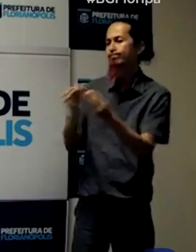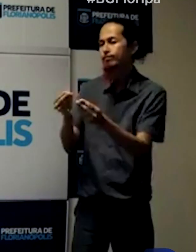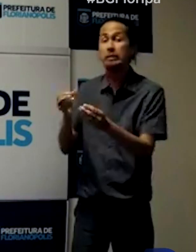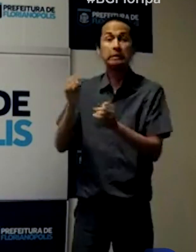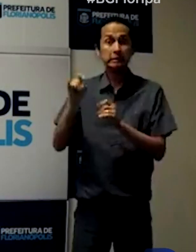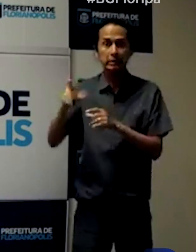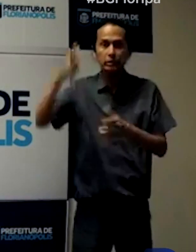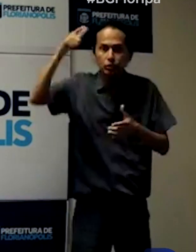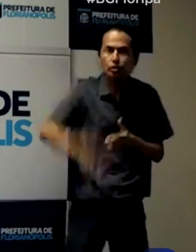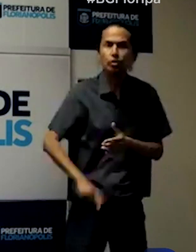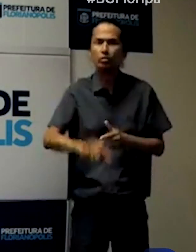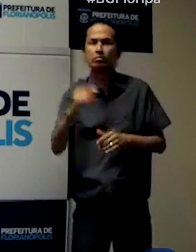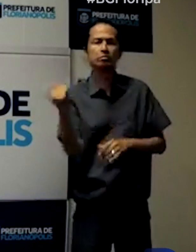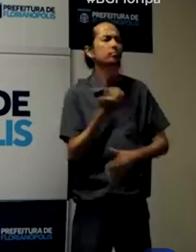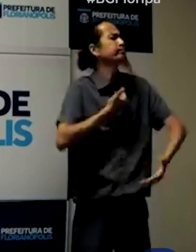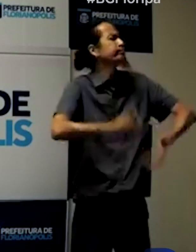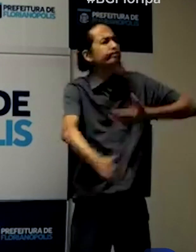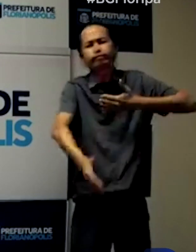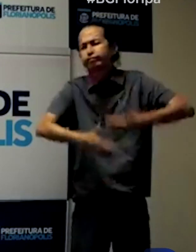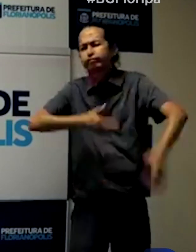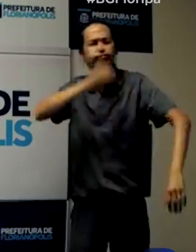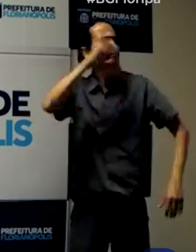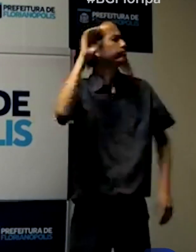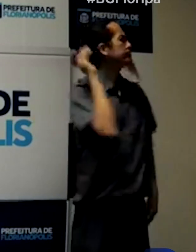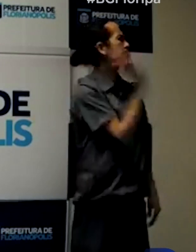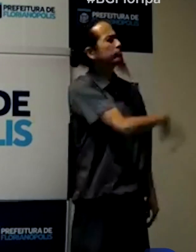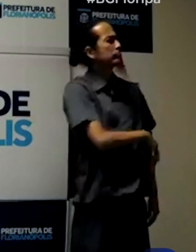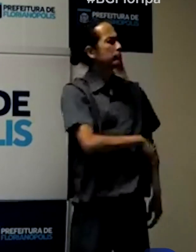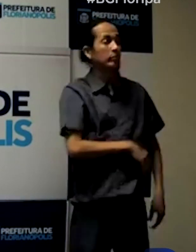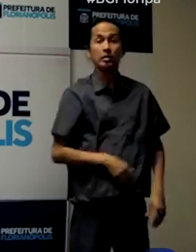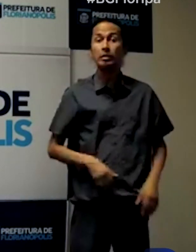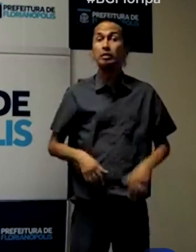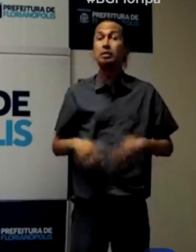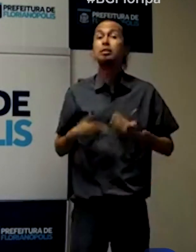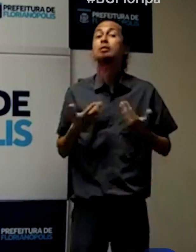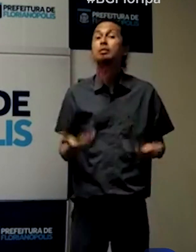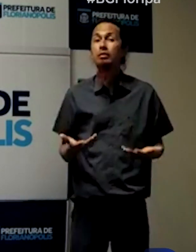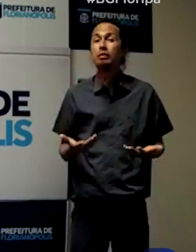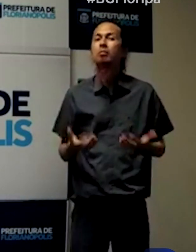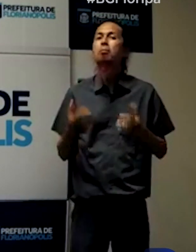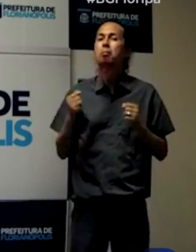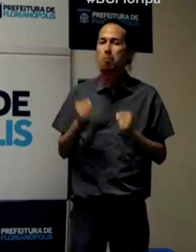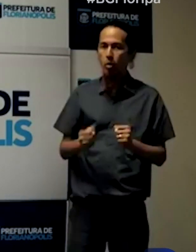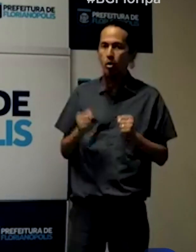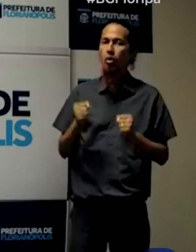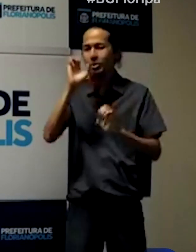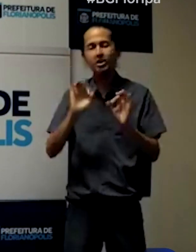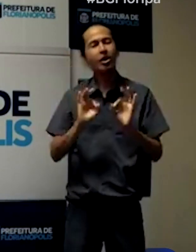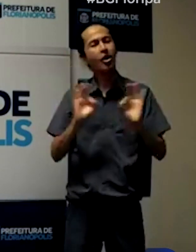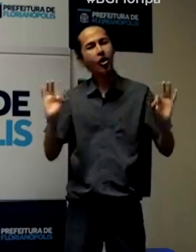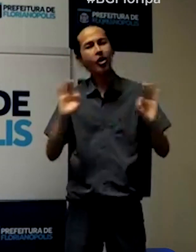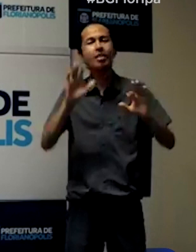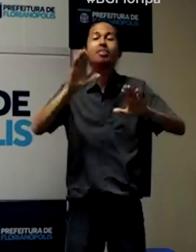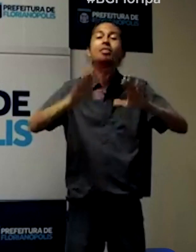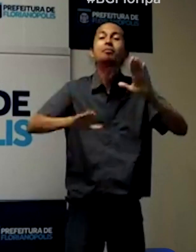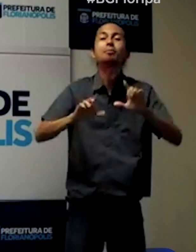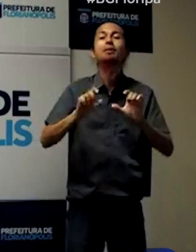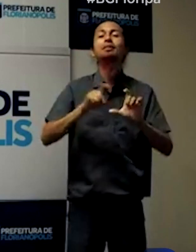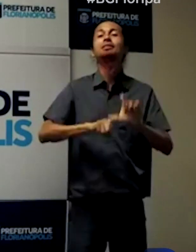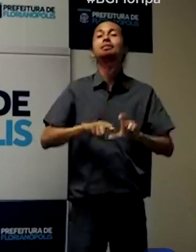insistir de novo, eu não vou e pronto, eu vou lá. Daí nós podemos autuar com uma multa que começa,